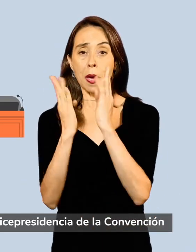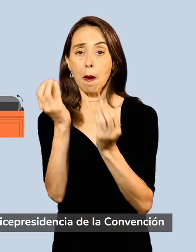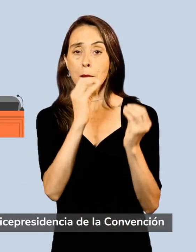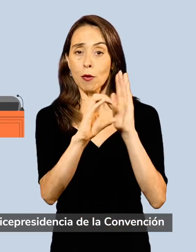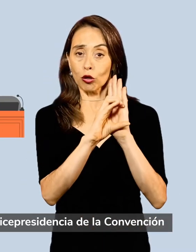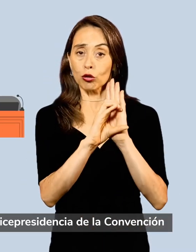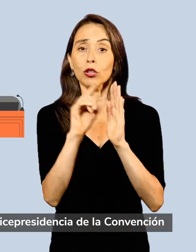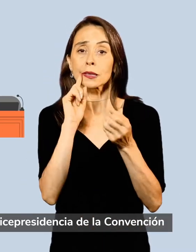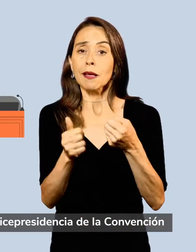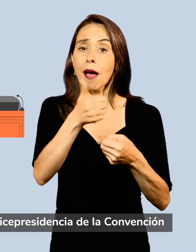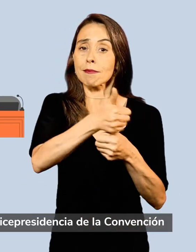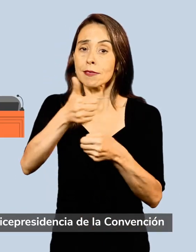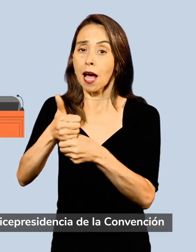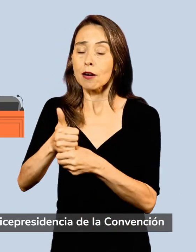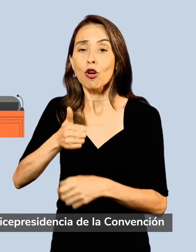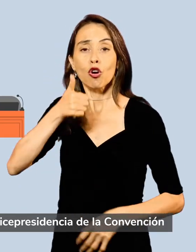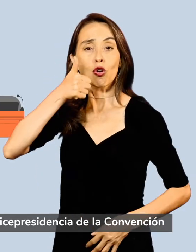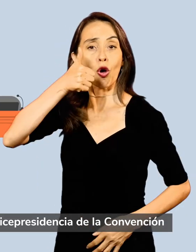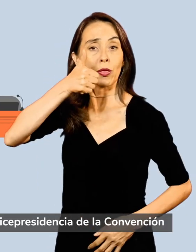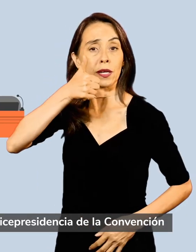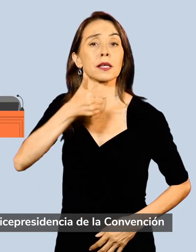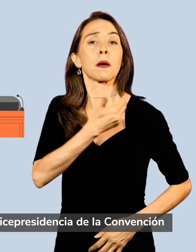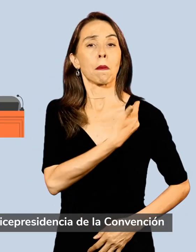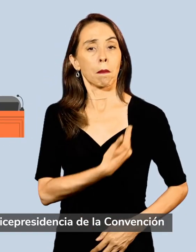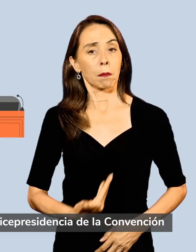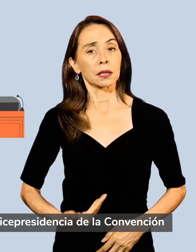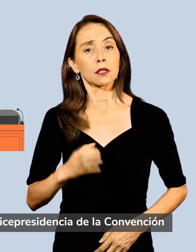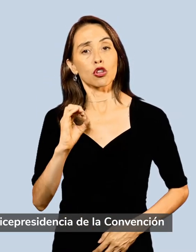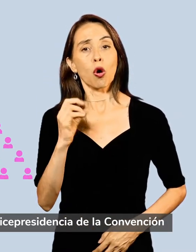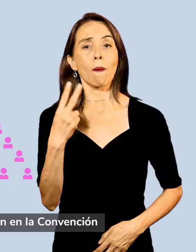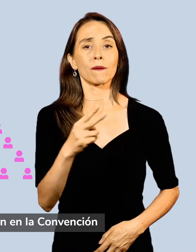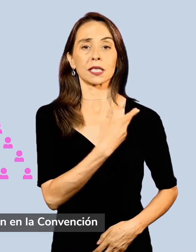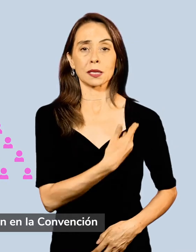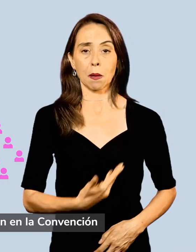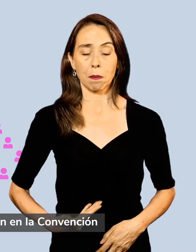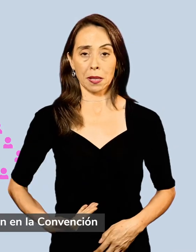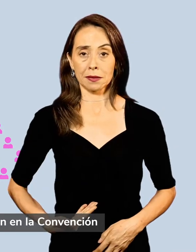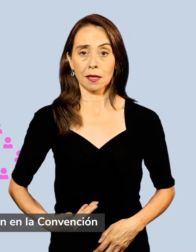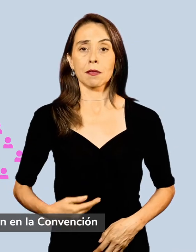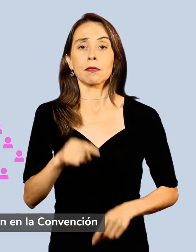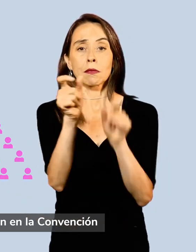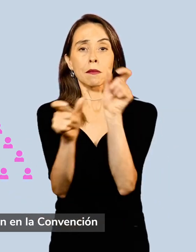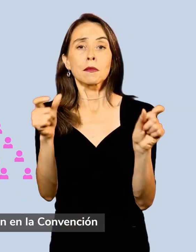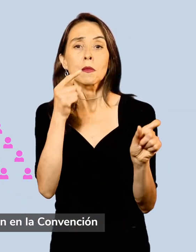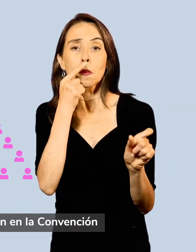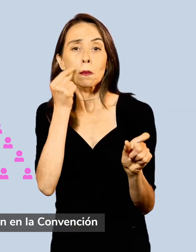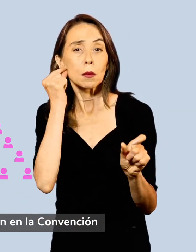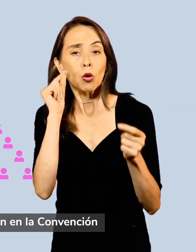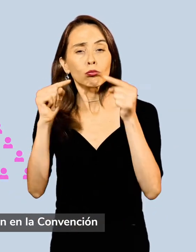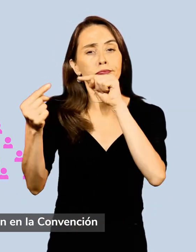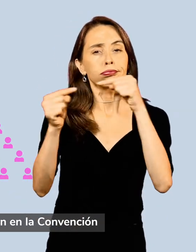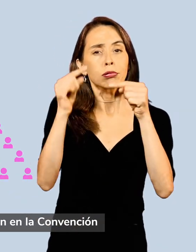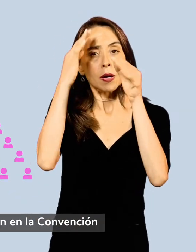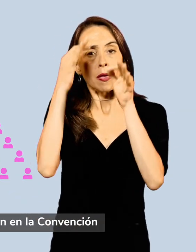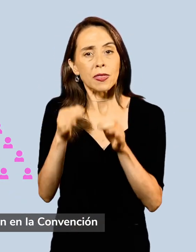presidencia o por la vicepresidencia de la convención. Ellas y ellos deliberan y deciden en la convención.